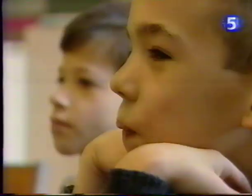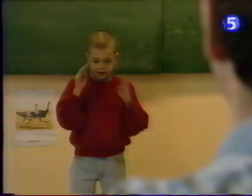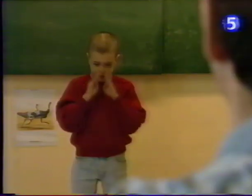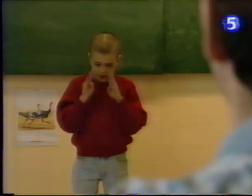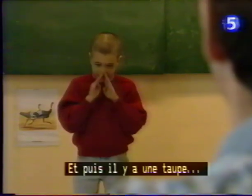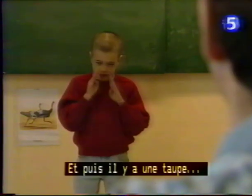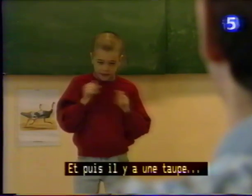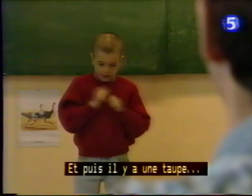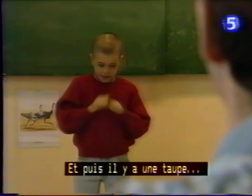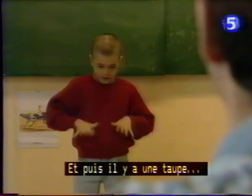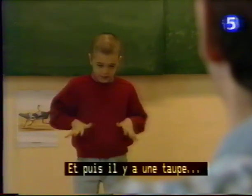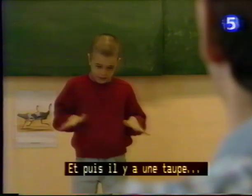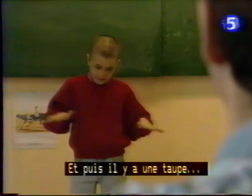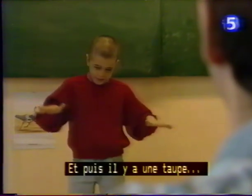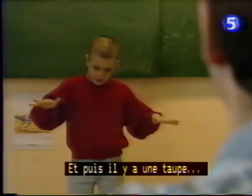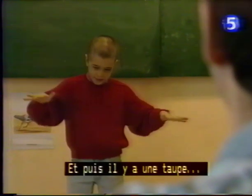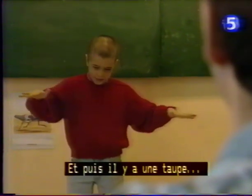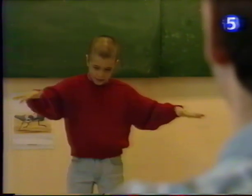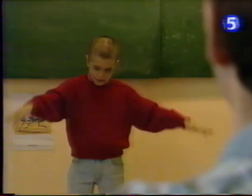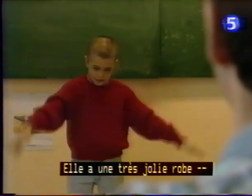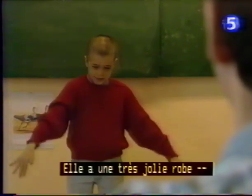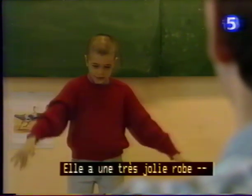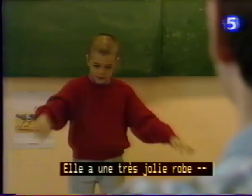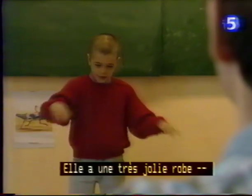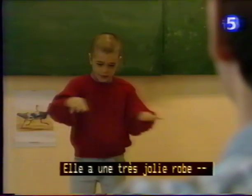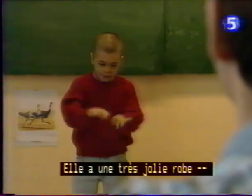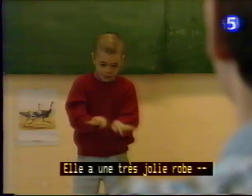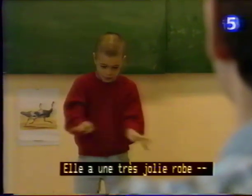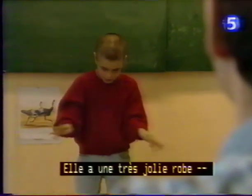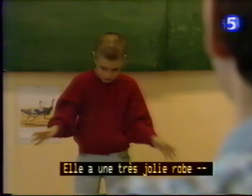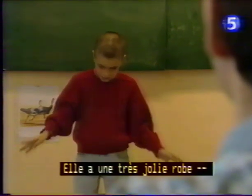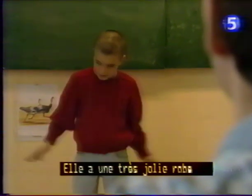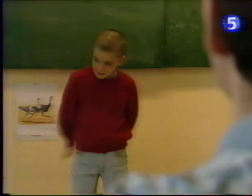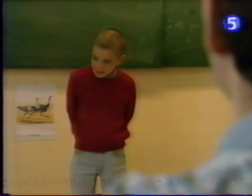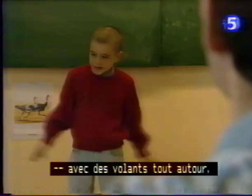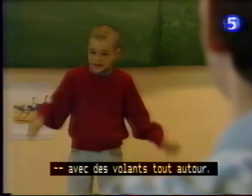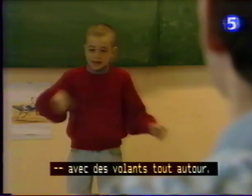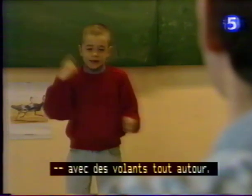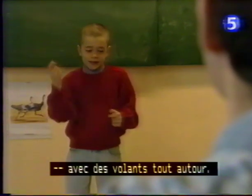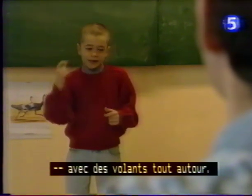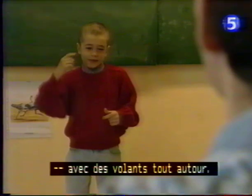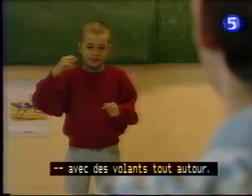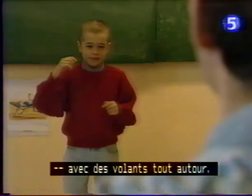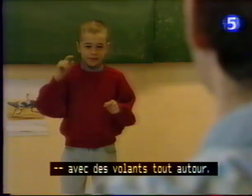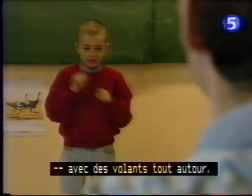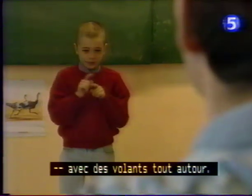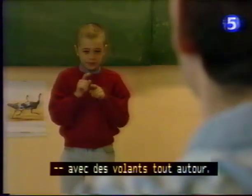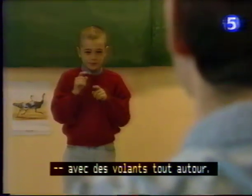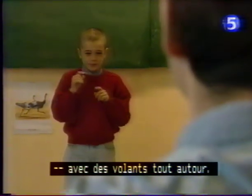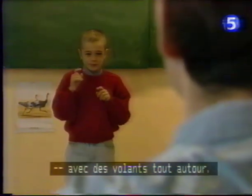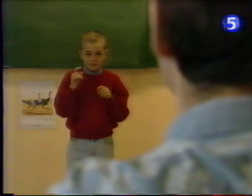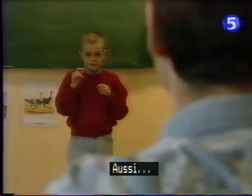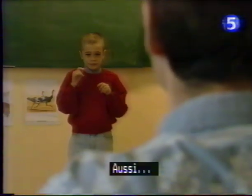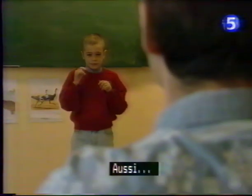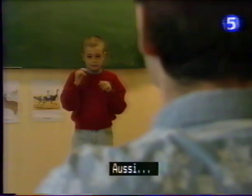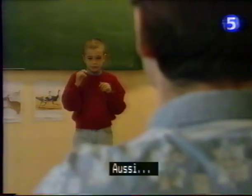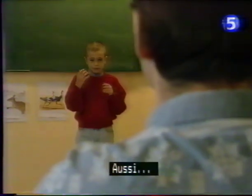Et puis, y a une taupe. Elle a une très jolie robe avec des volants tout autour. Aussi,